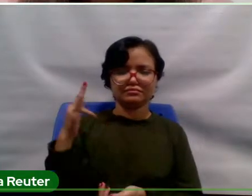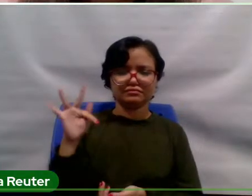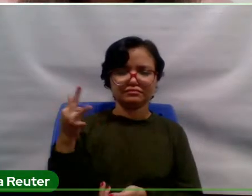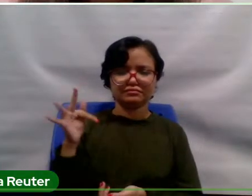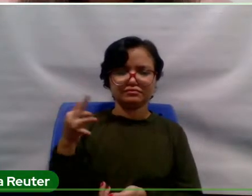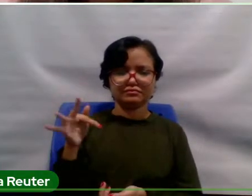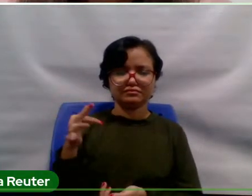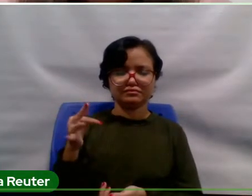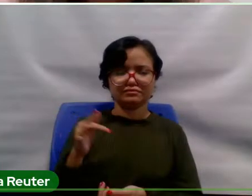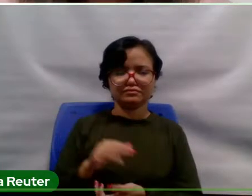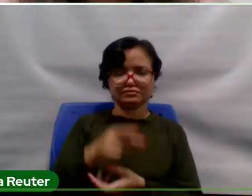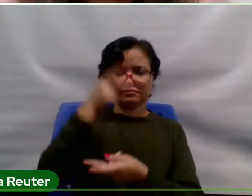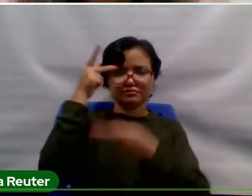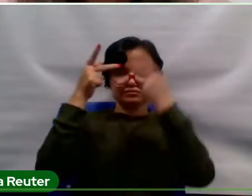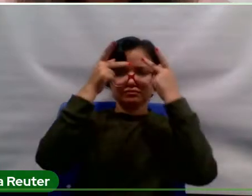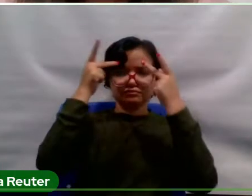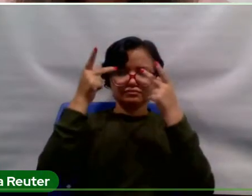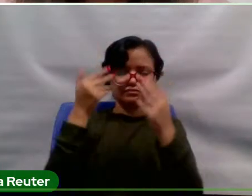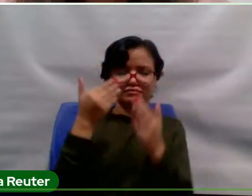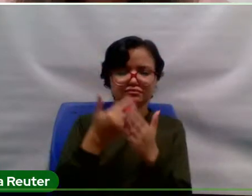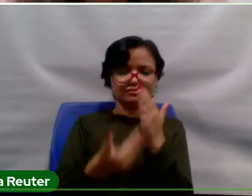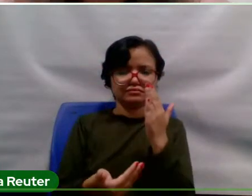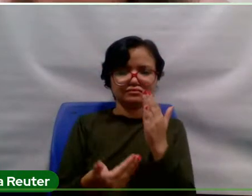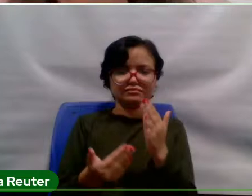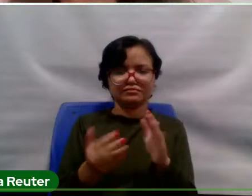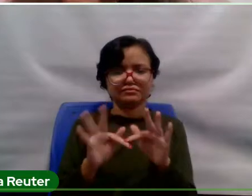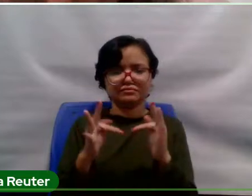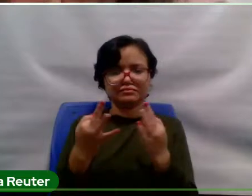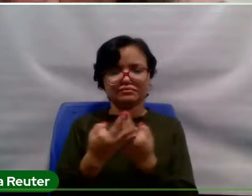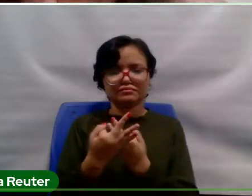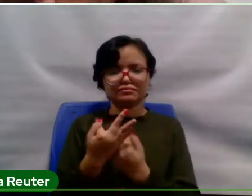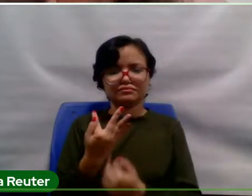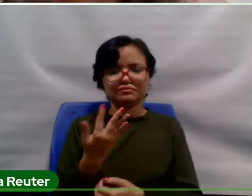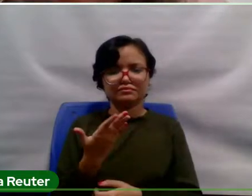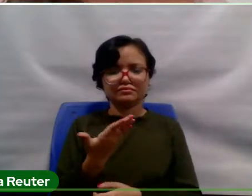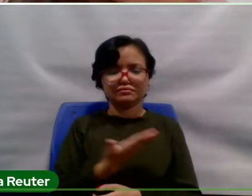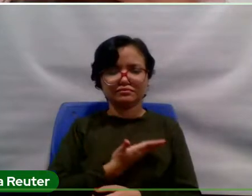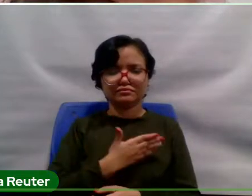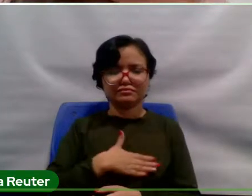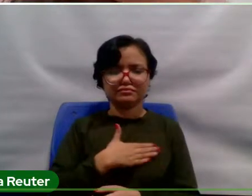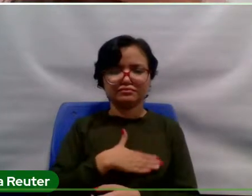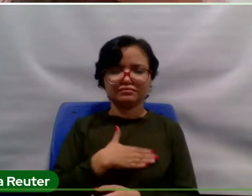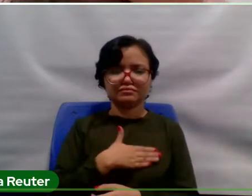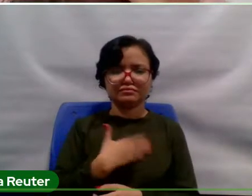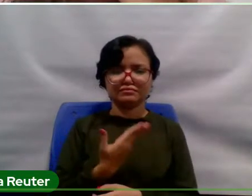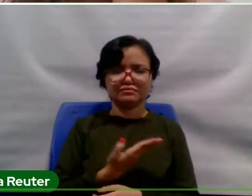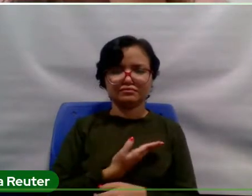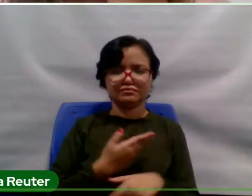Das pessoas que perderam seus entes queridos, seus familiares, amigos, colegas de trabalho.